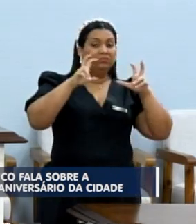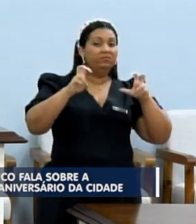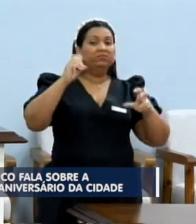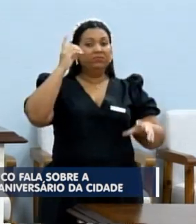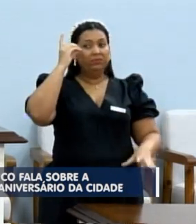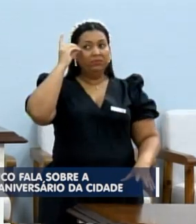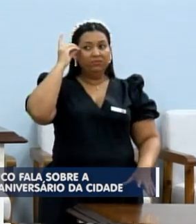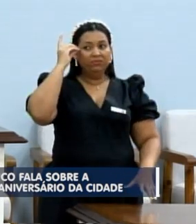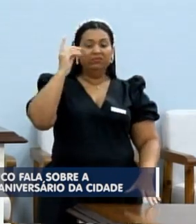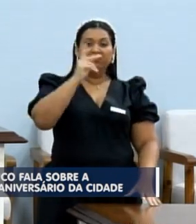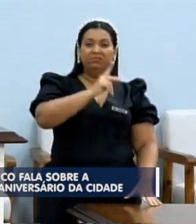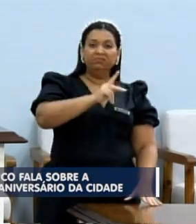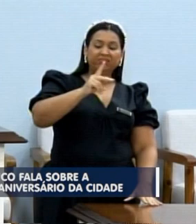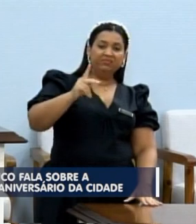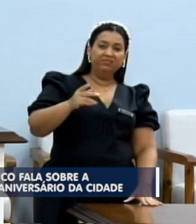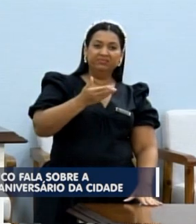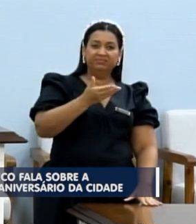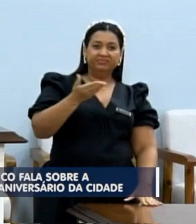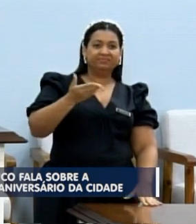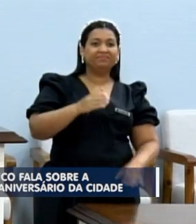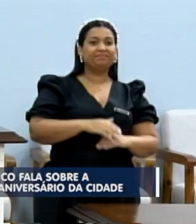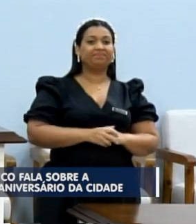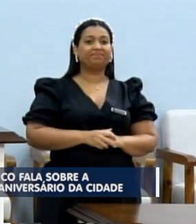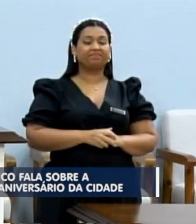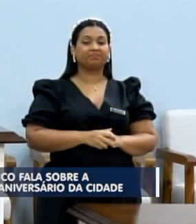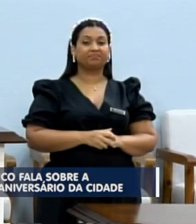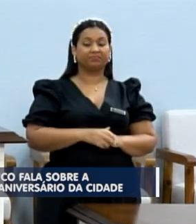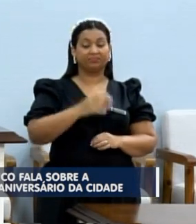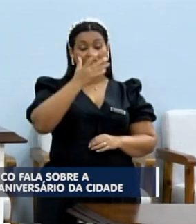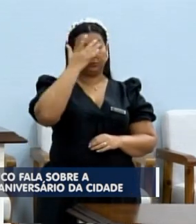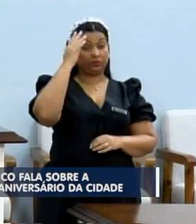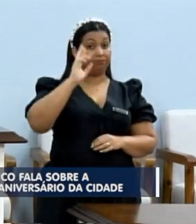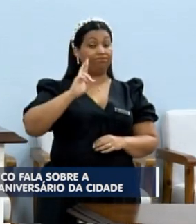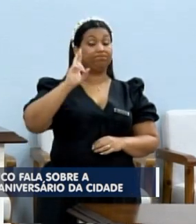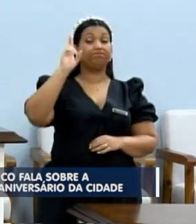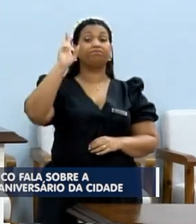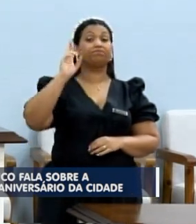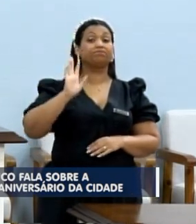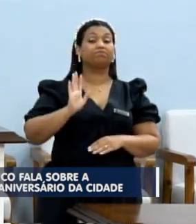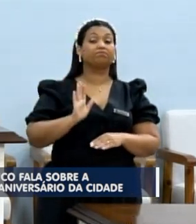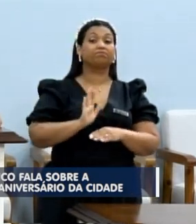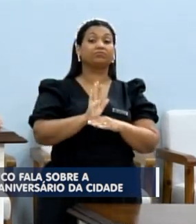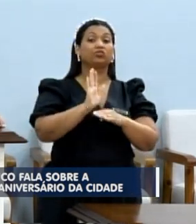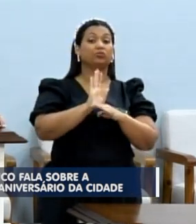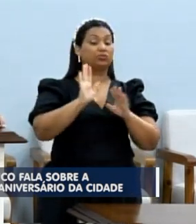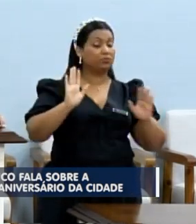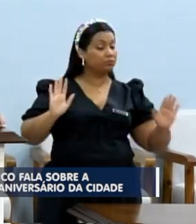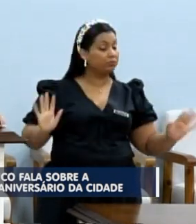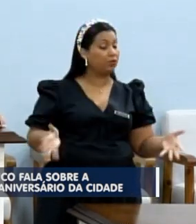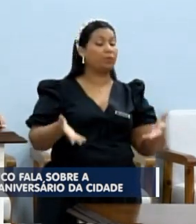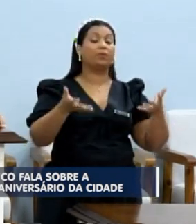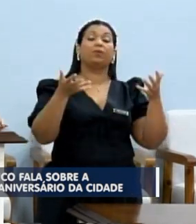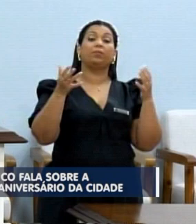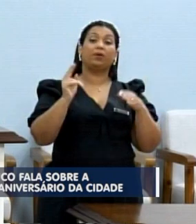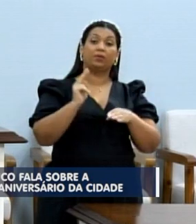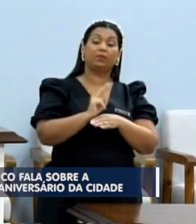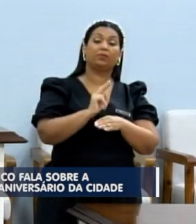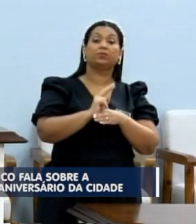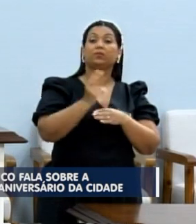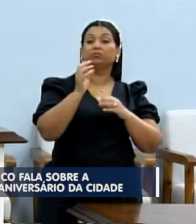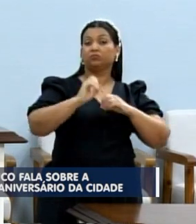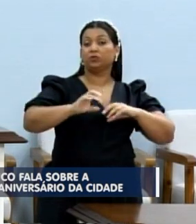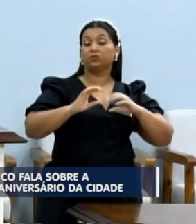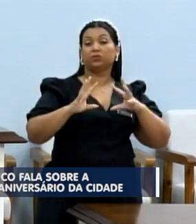Os professores, os grandes líderes que ajudam a promover e cuidar da educação das nossas